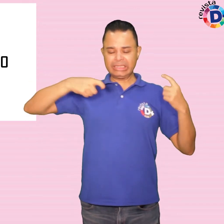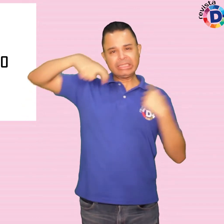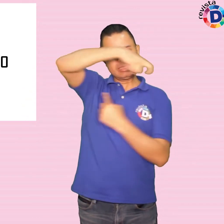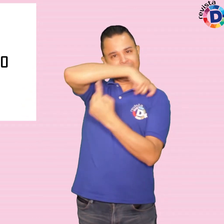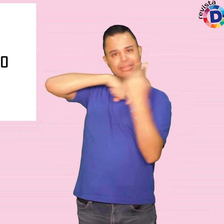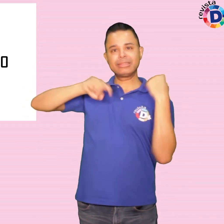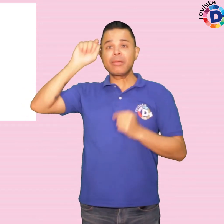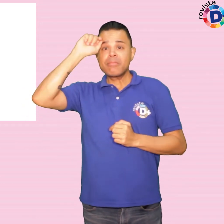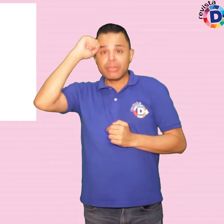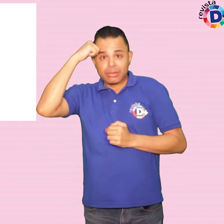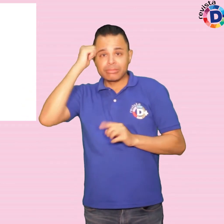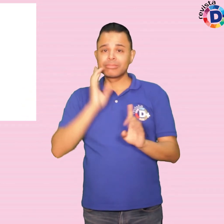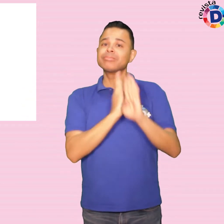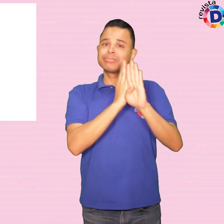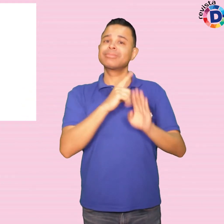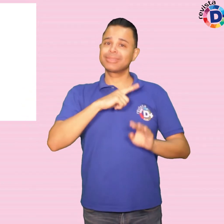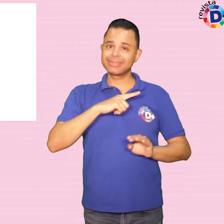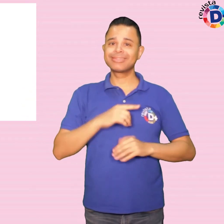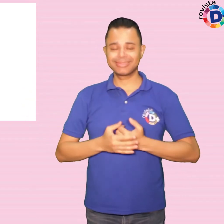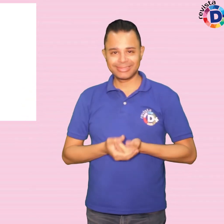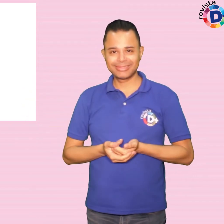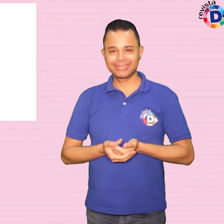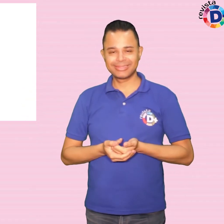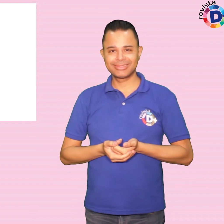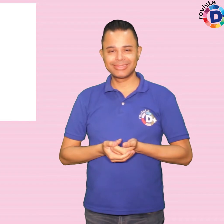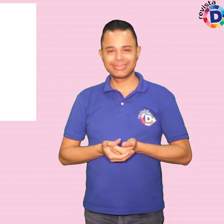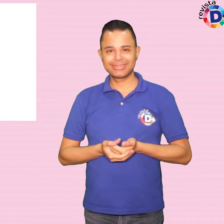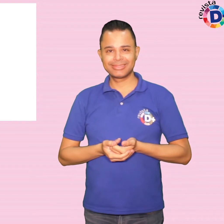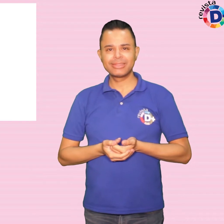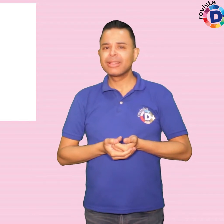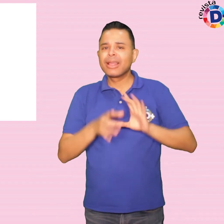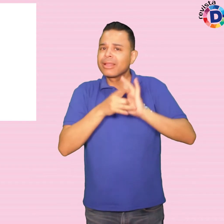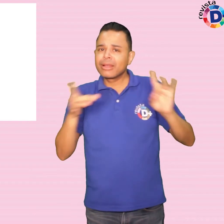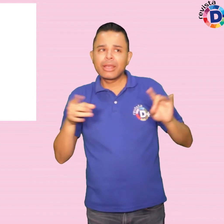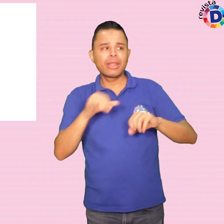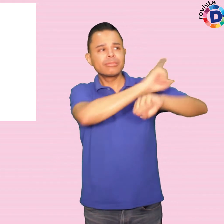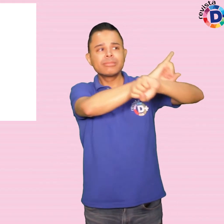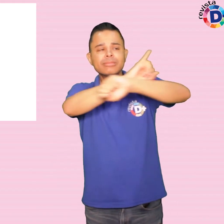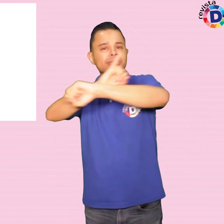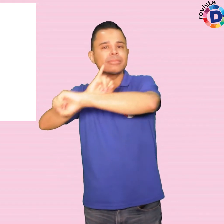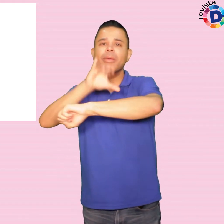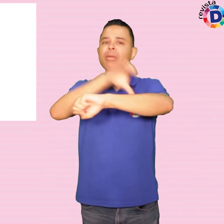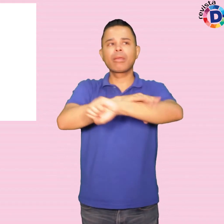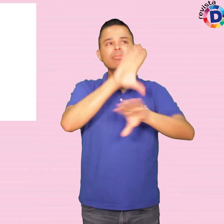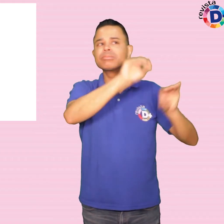pretos. Todas as obras podem ser tocadas e contam com audiodescrição.